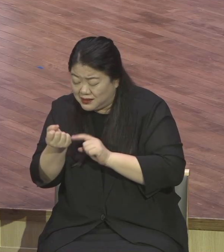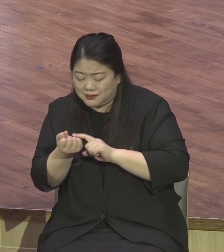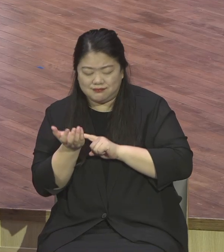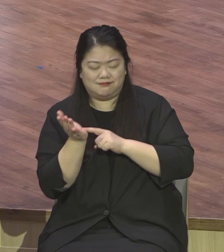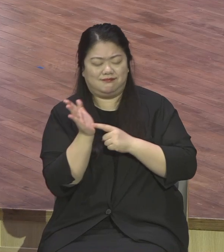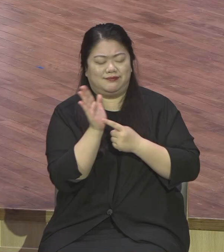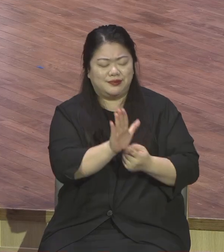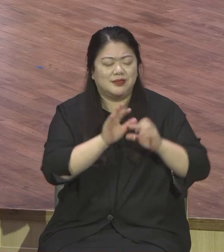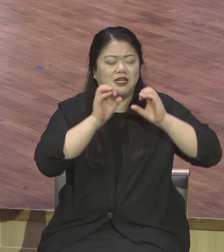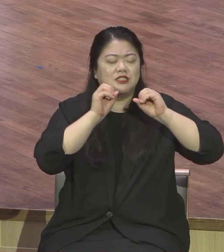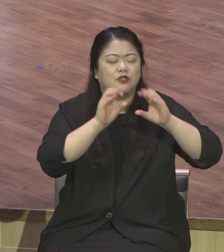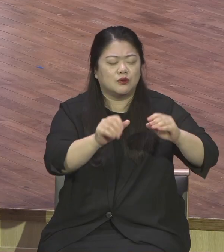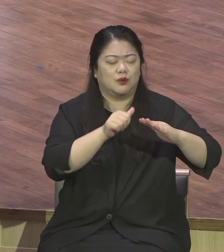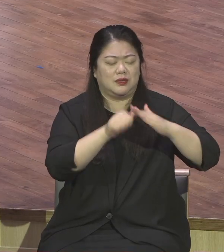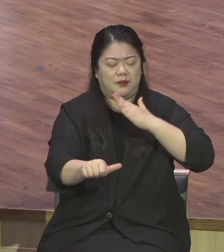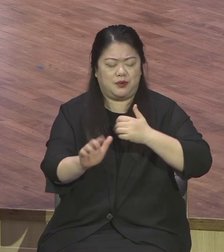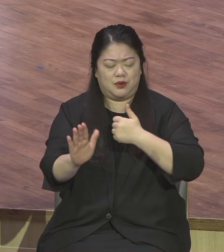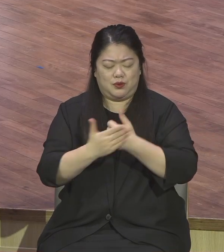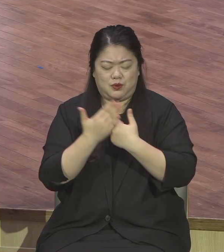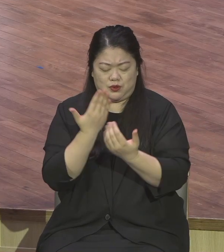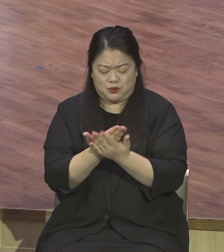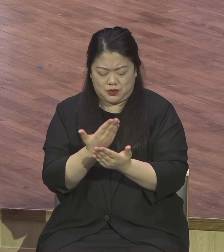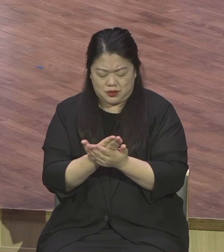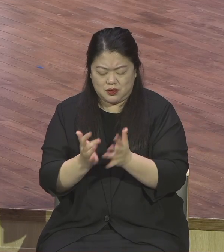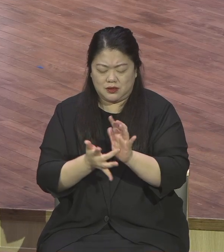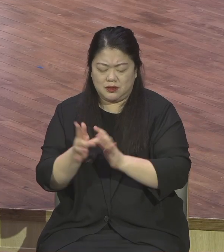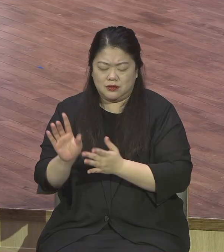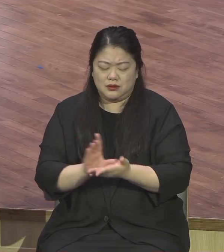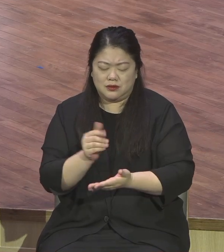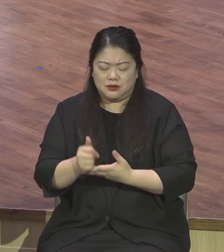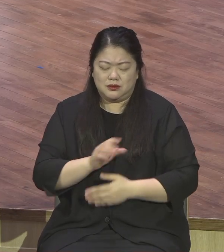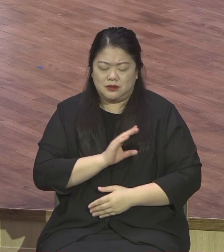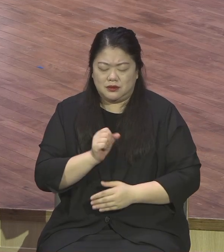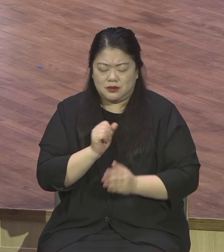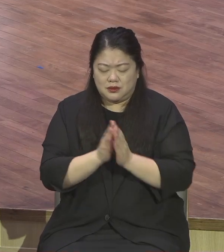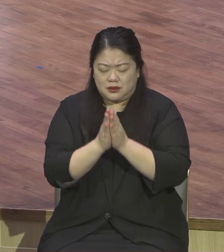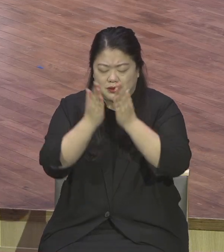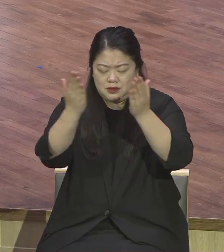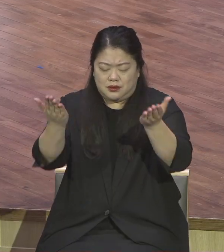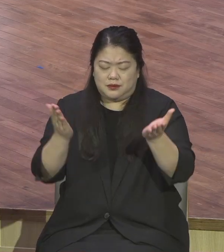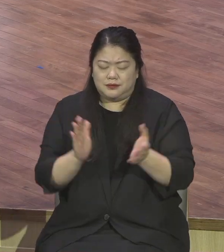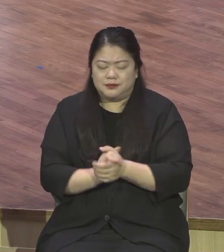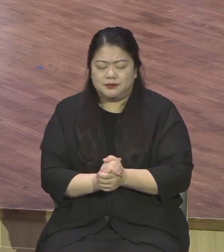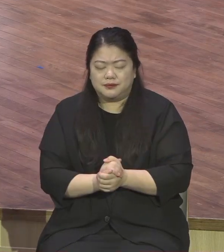주옵사사 예수의 성 받들어 기도합니다 아멘 아멘 아멘 아멘 아멘 아멘